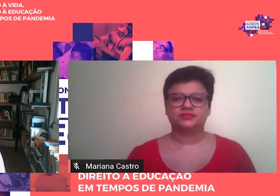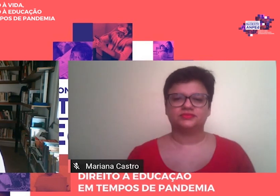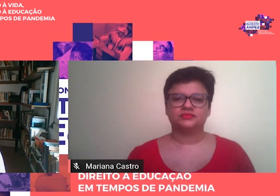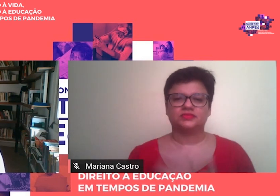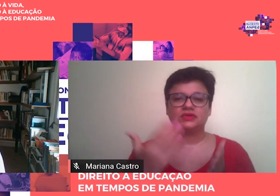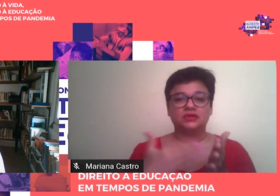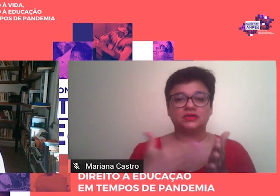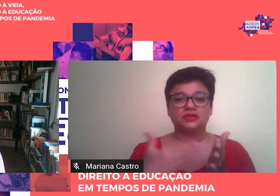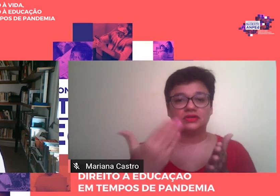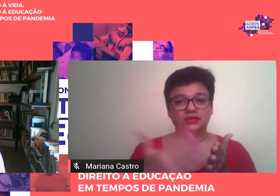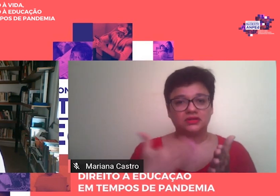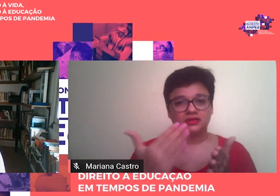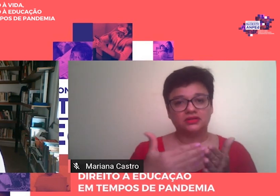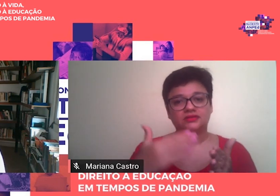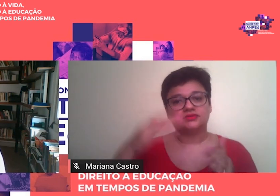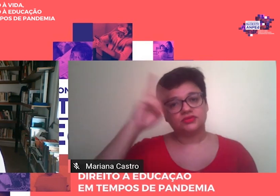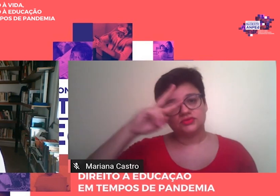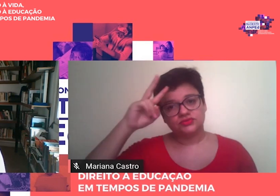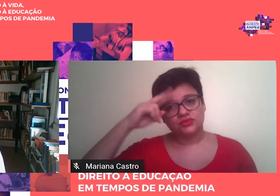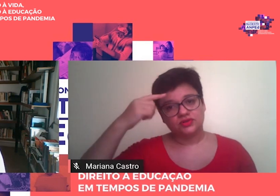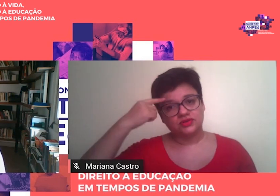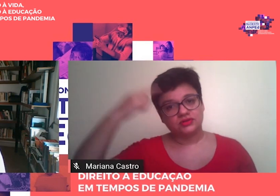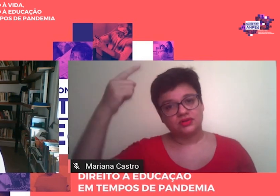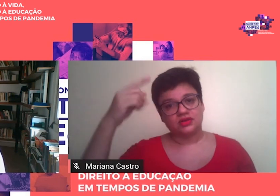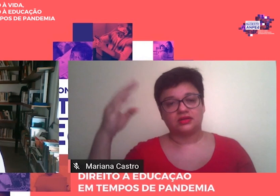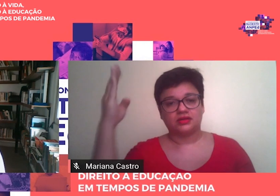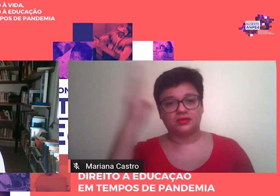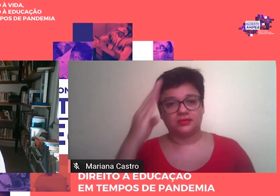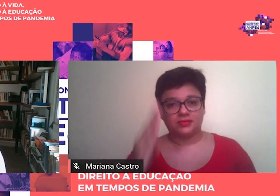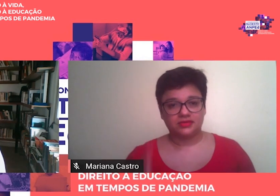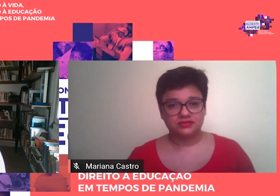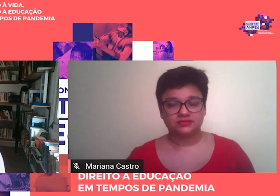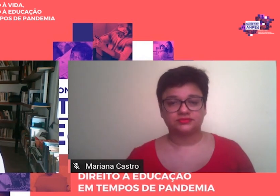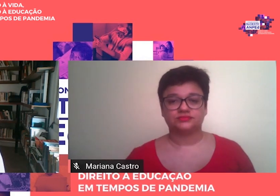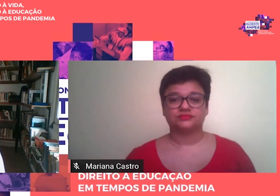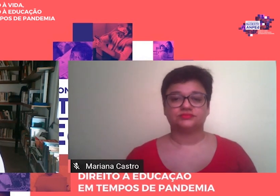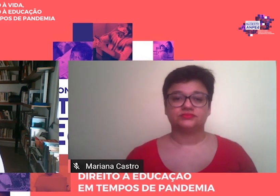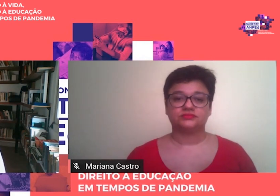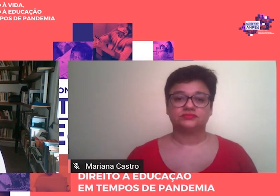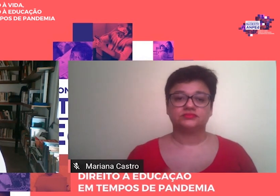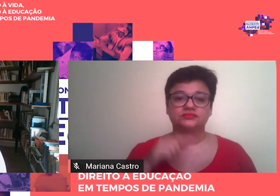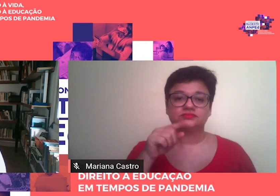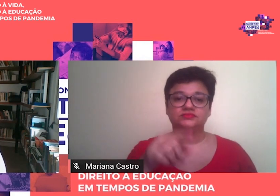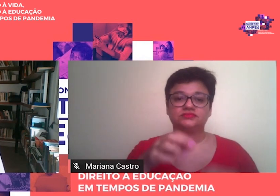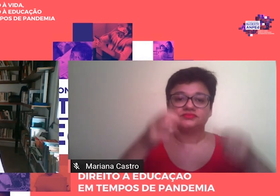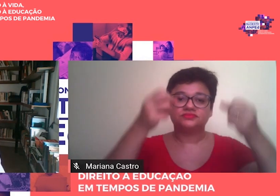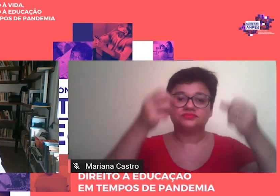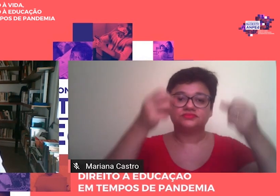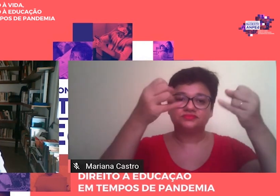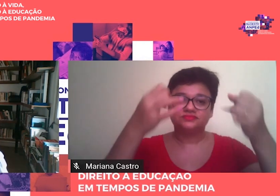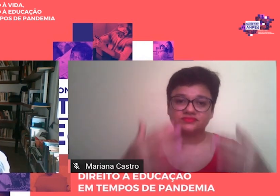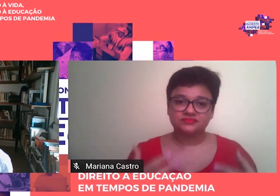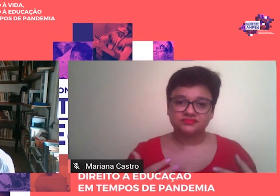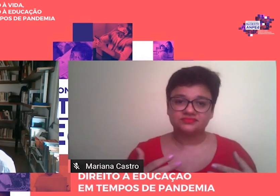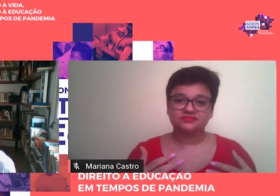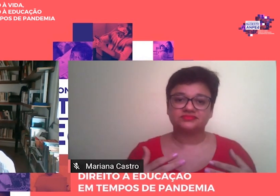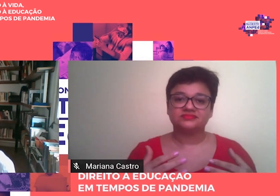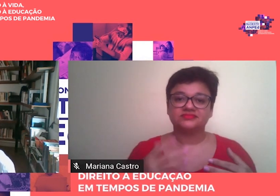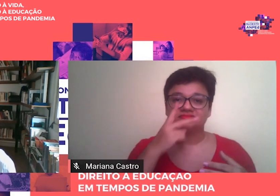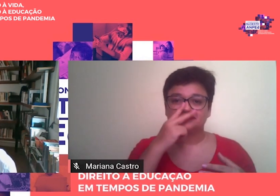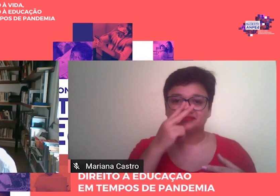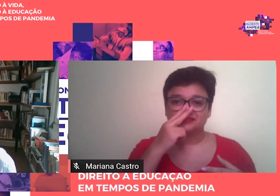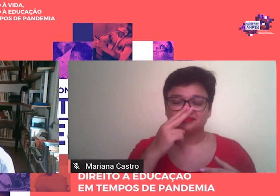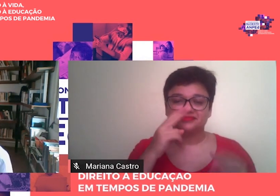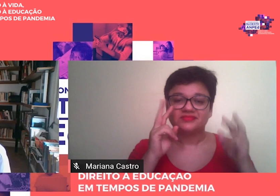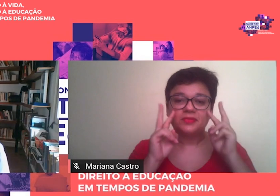História das Ideias Pedagógicas no Brasil, e, diz que, aí, ela foi rebaixada a uma visão.